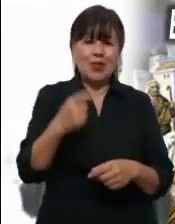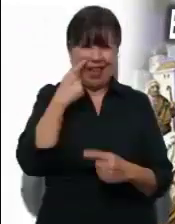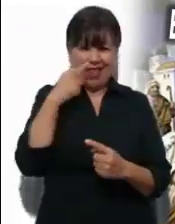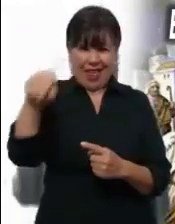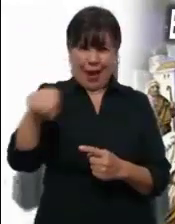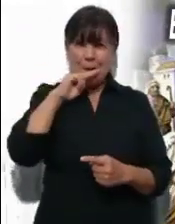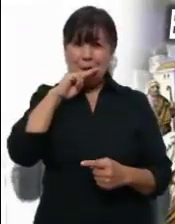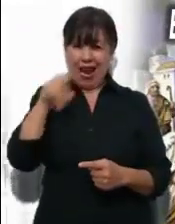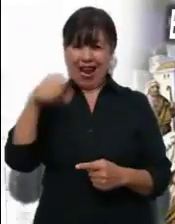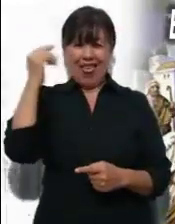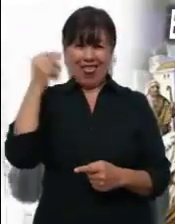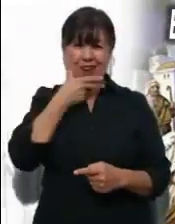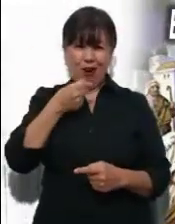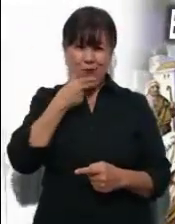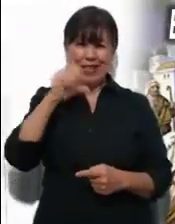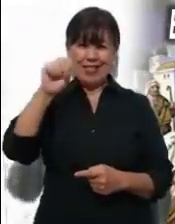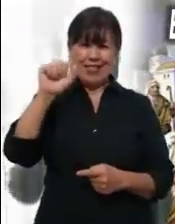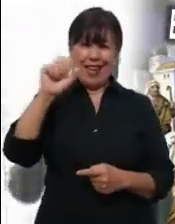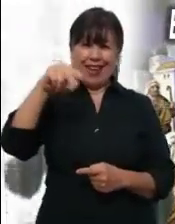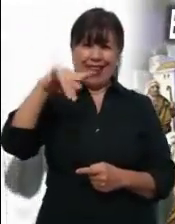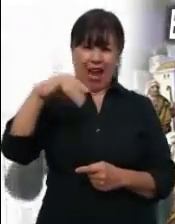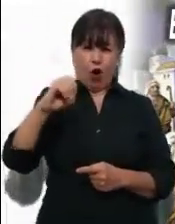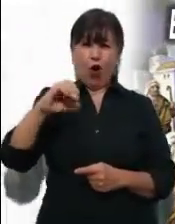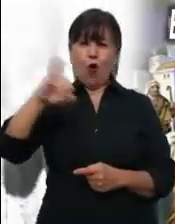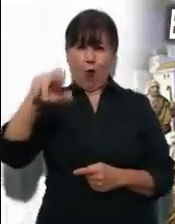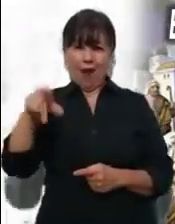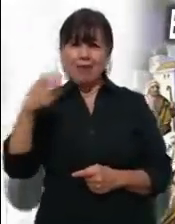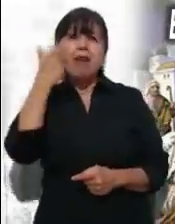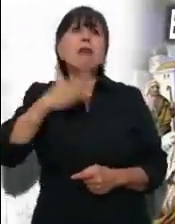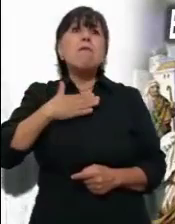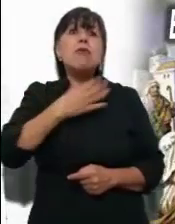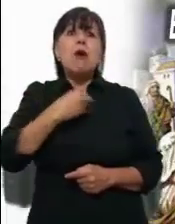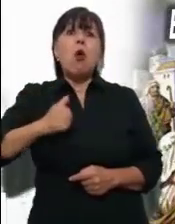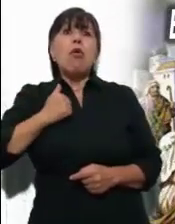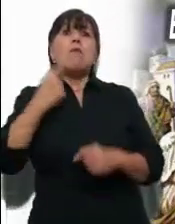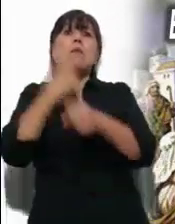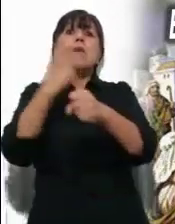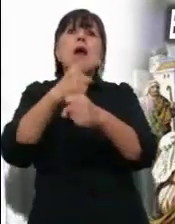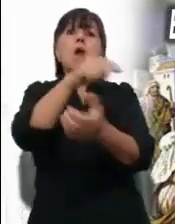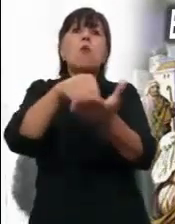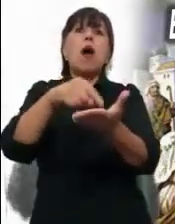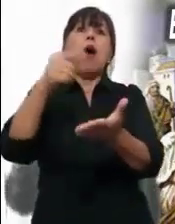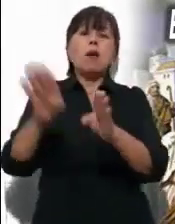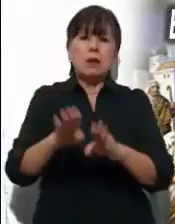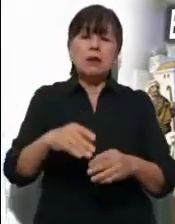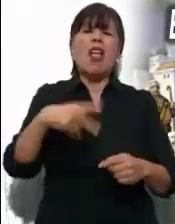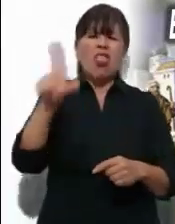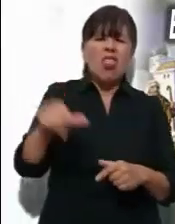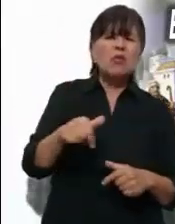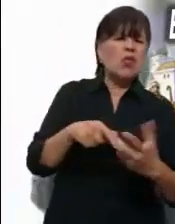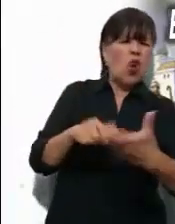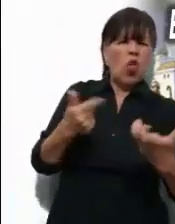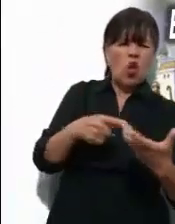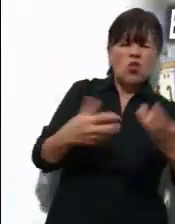Juan están pidiendo que sean ellos los que estén en los primeros lugares. Pero enseguida aparecen las rivalidades en los